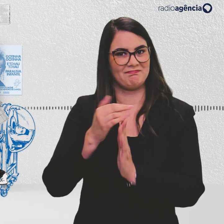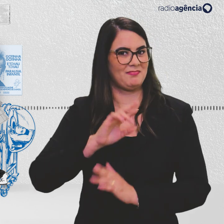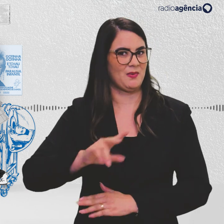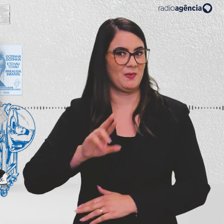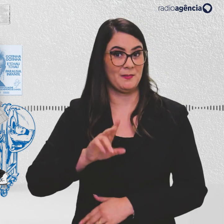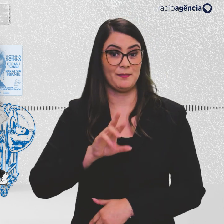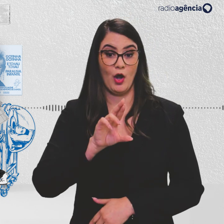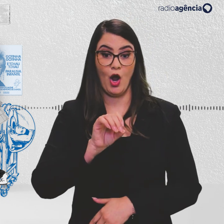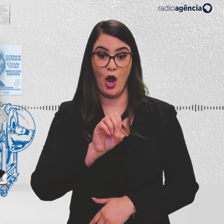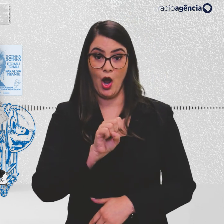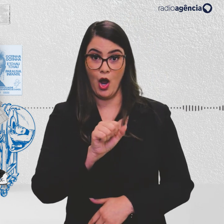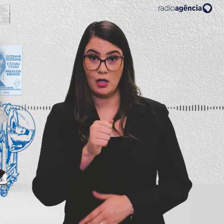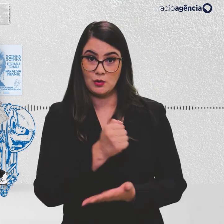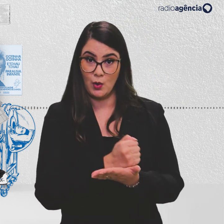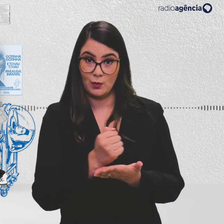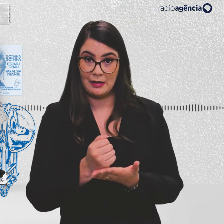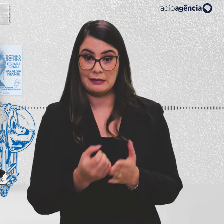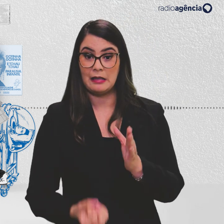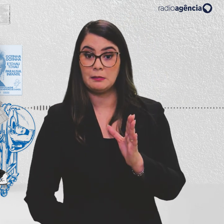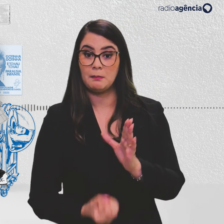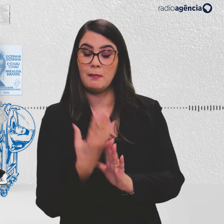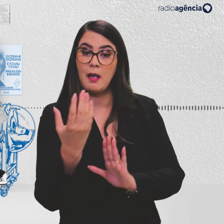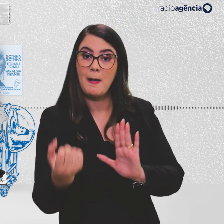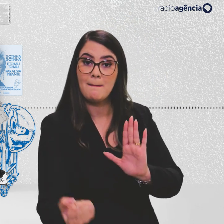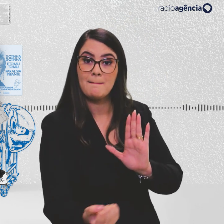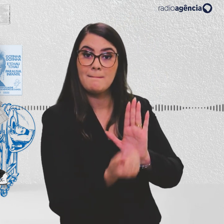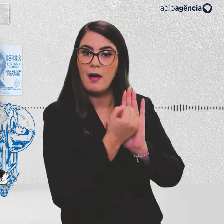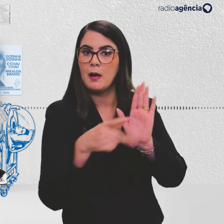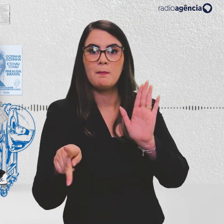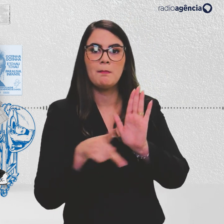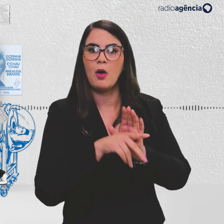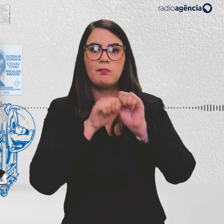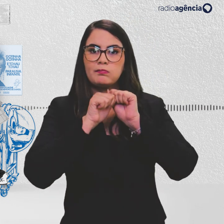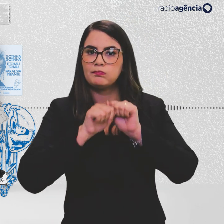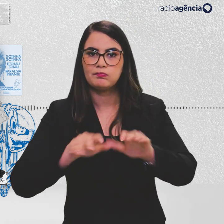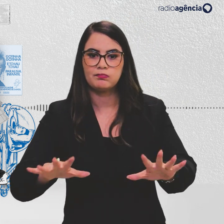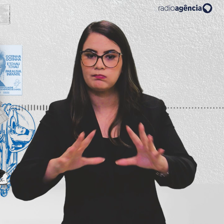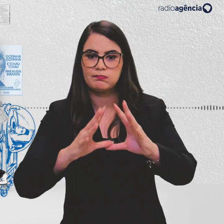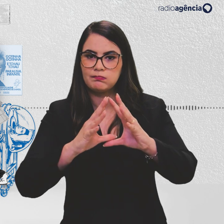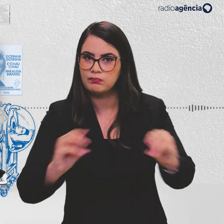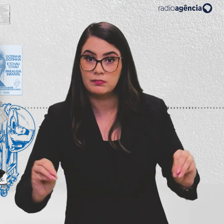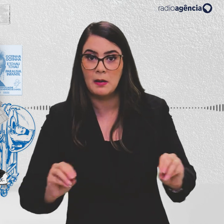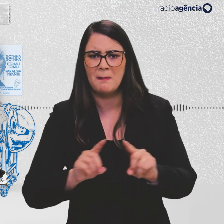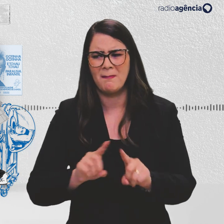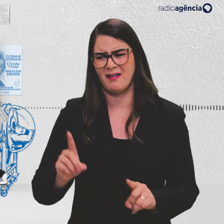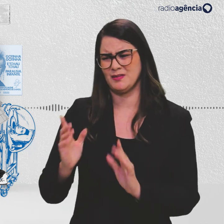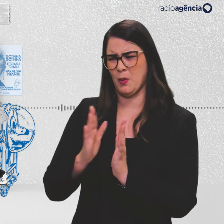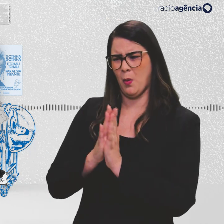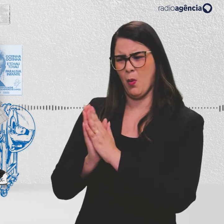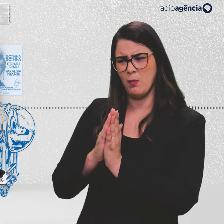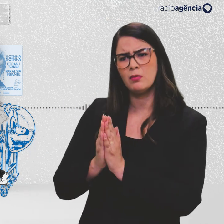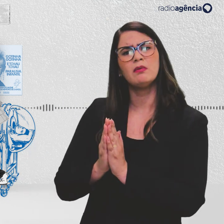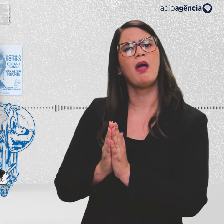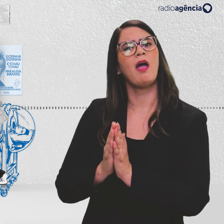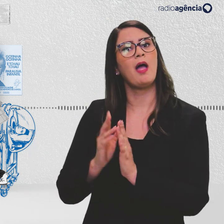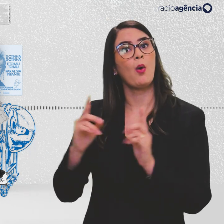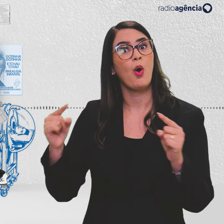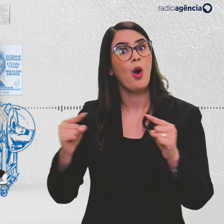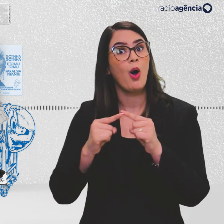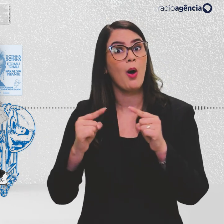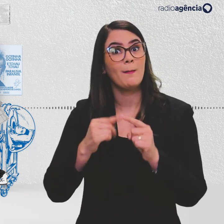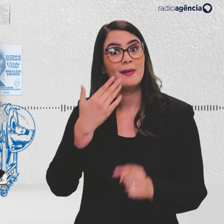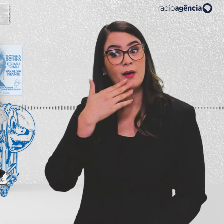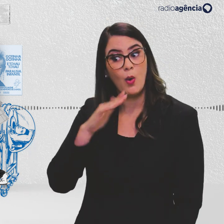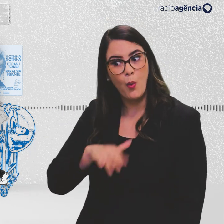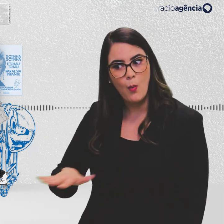contratado para criar apenas uma logomarca para a campanha de erradicação da pólio. Mas achou que um boneco teria mais apelo com as crianças,